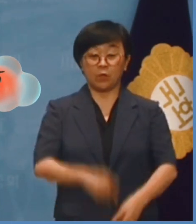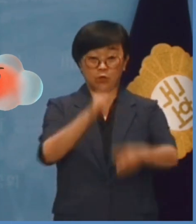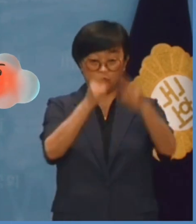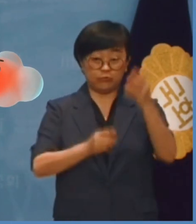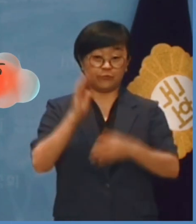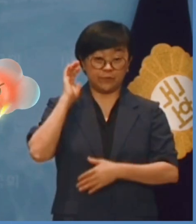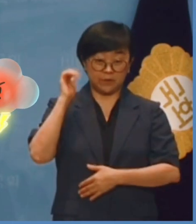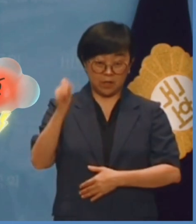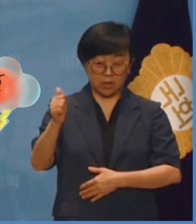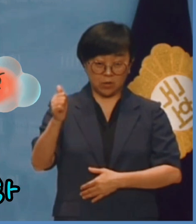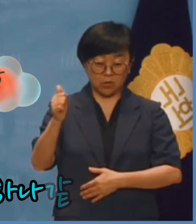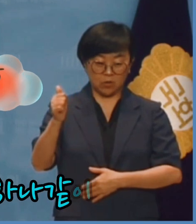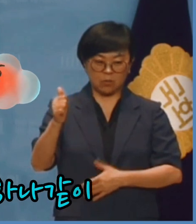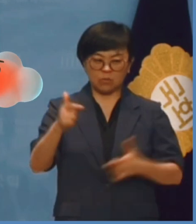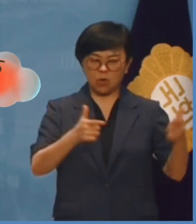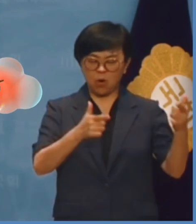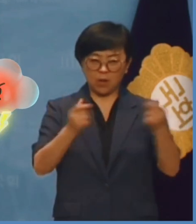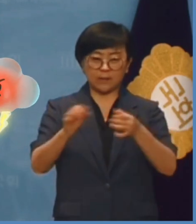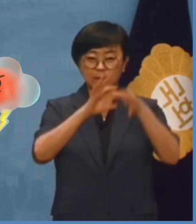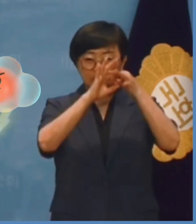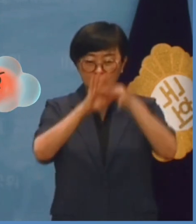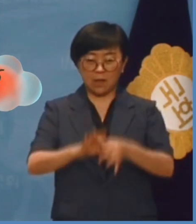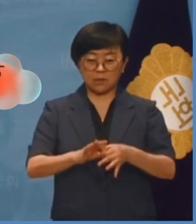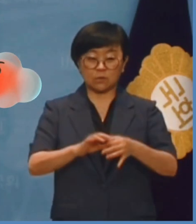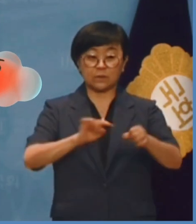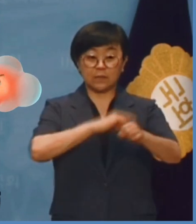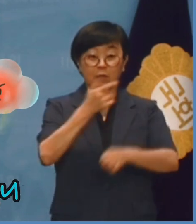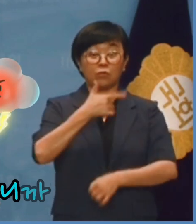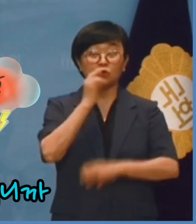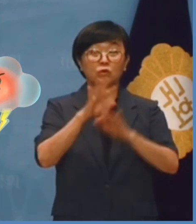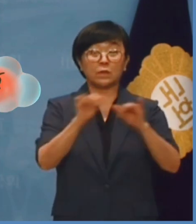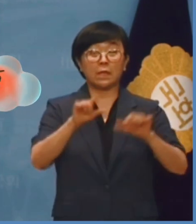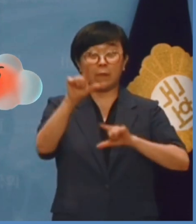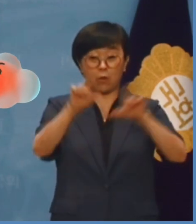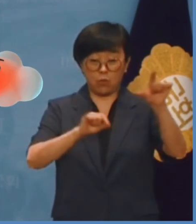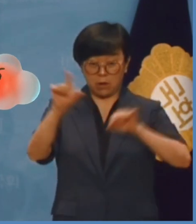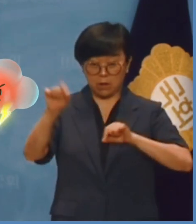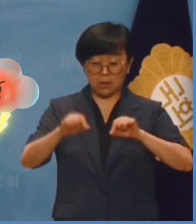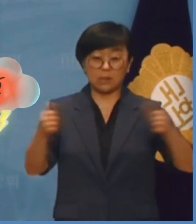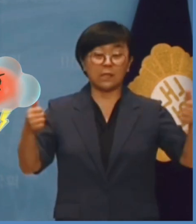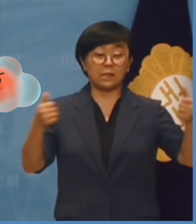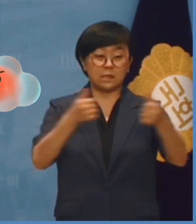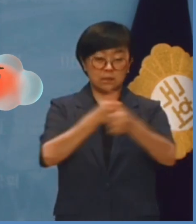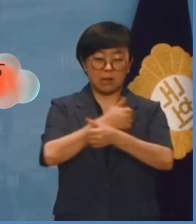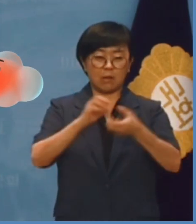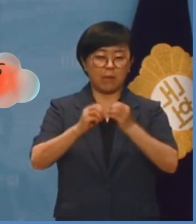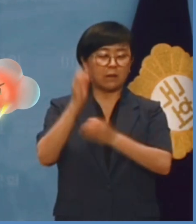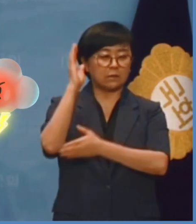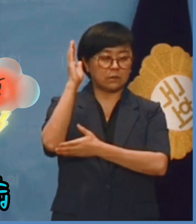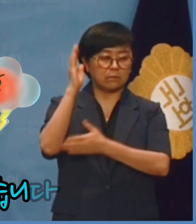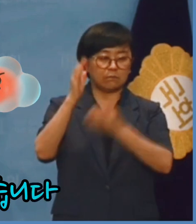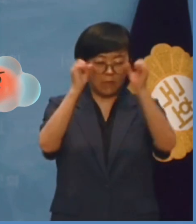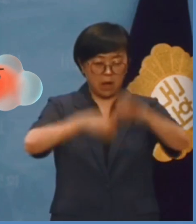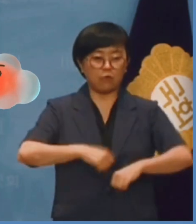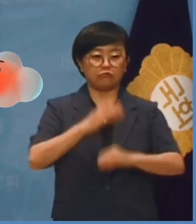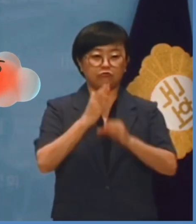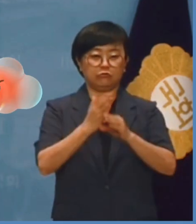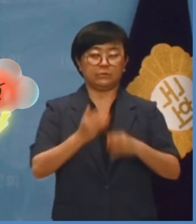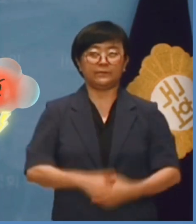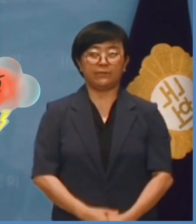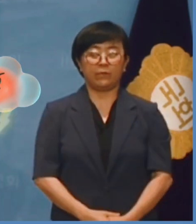윤석열 대통령은 어떻게 하나같이 자격 없는 사람만 고릅니까? 인사가 망사로 가고 있습니다.